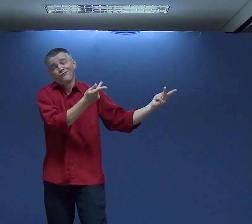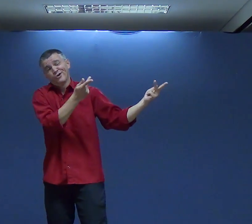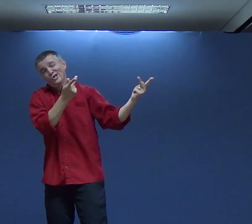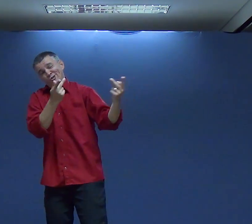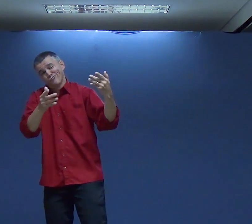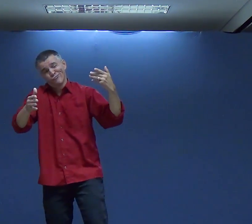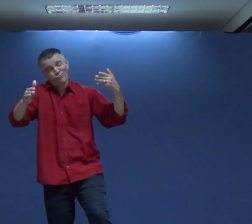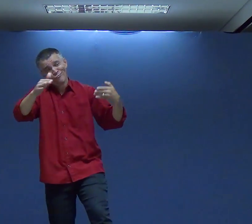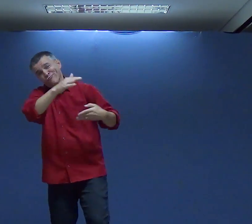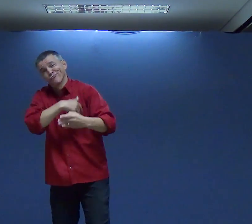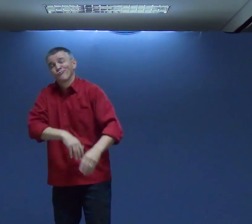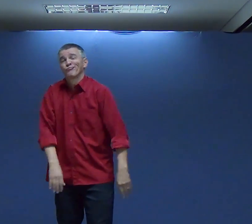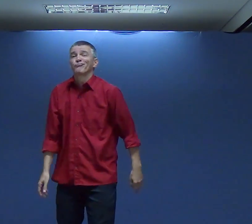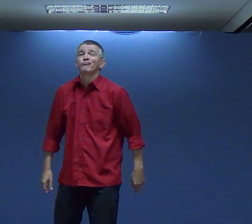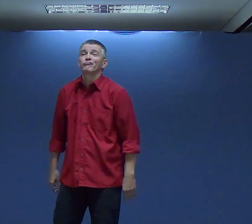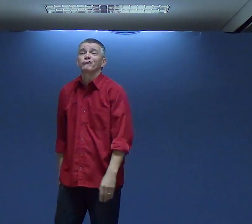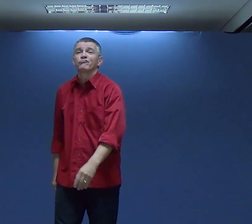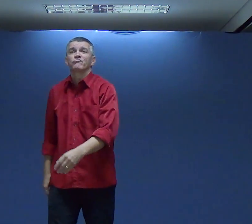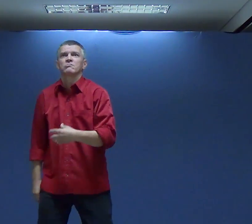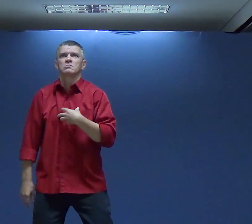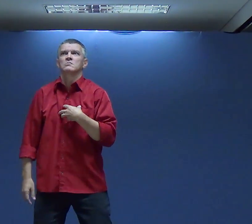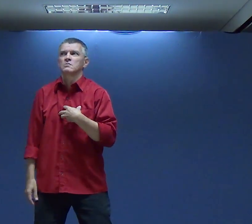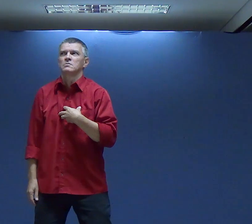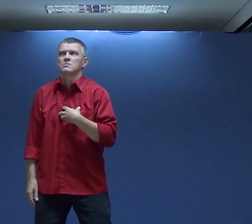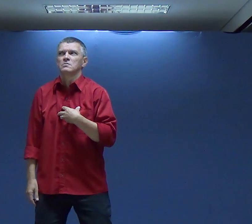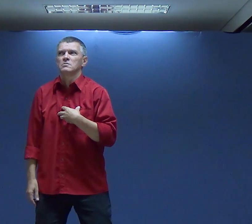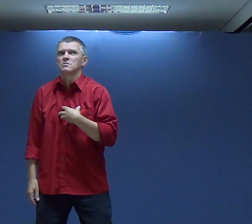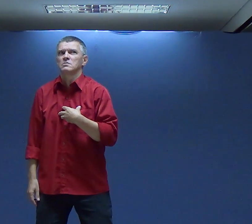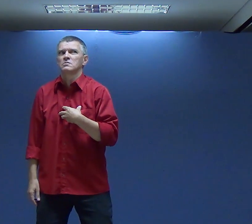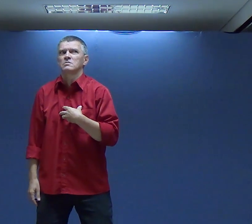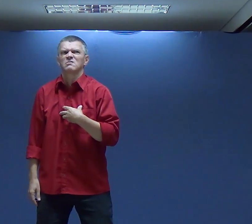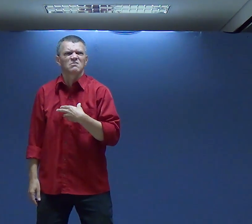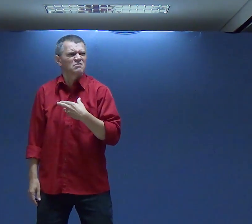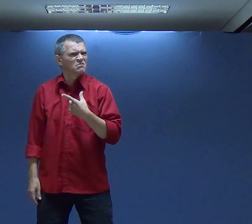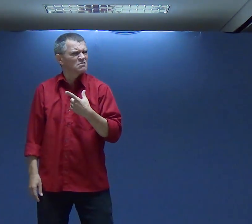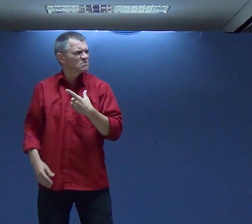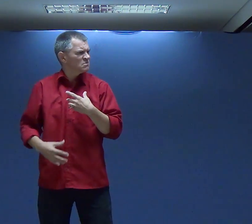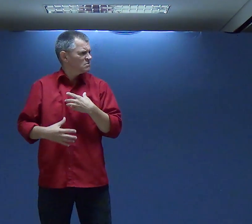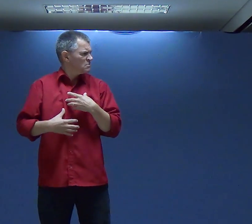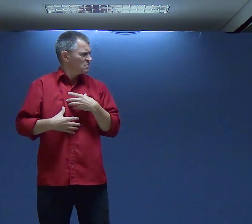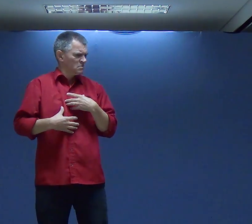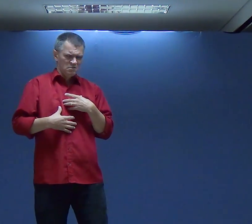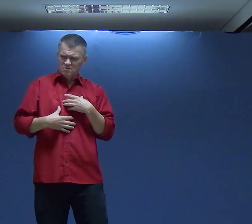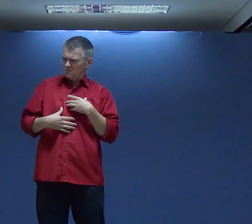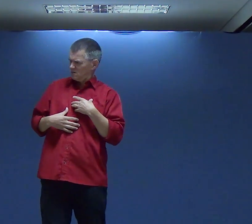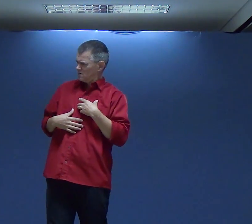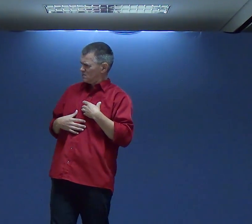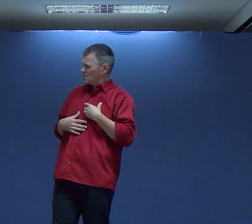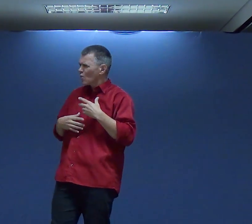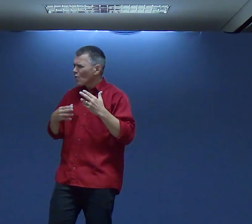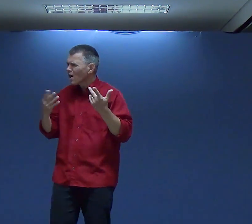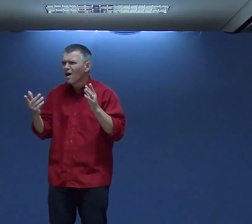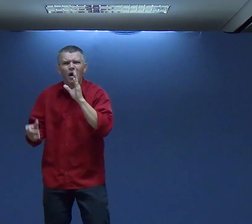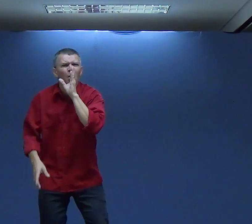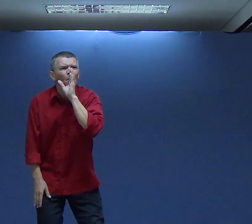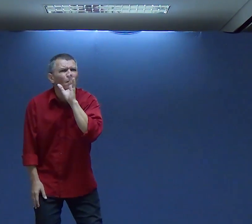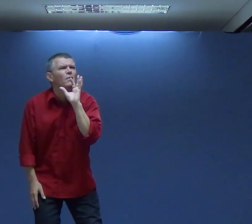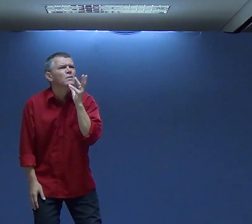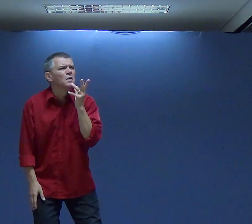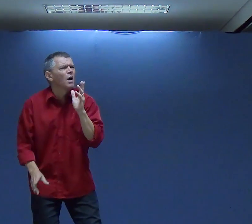problema Ao lado De fofocarada Tem um dia Ele chega aqui Olha E fala Parece Um negócio Diferente